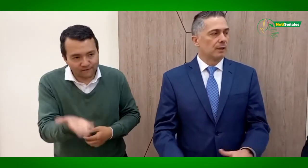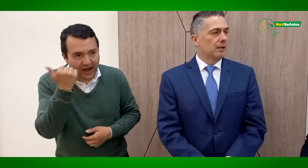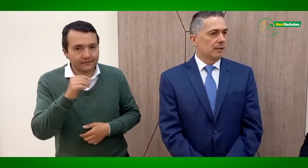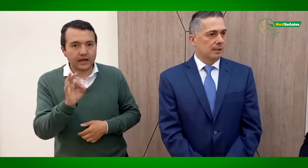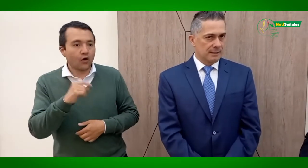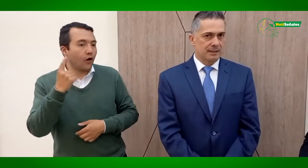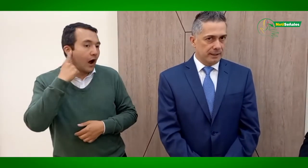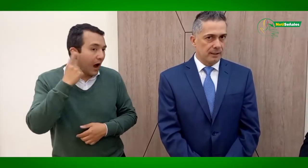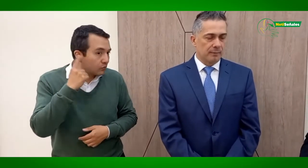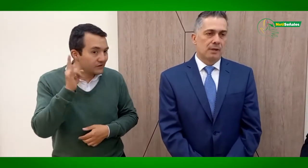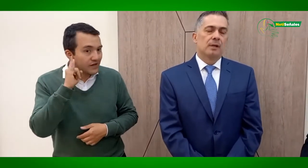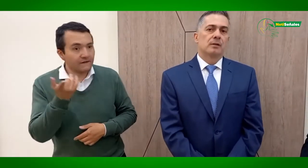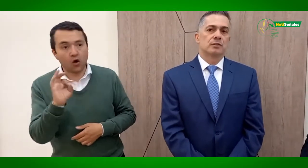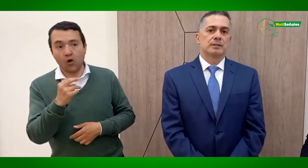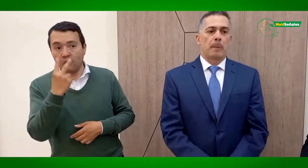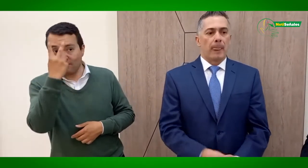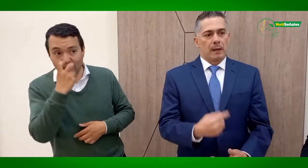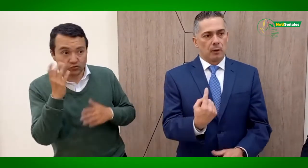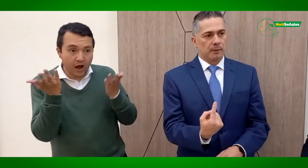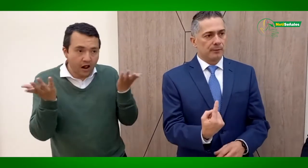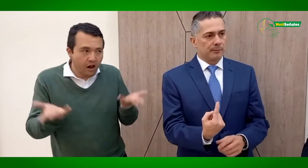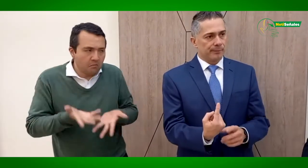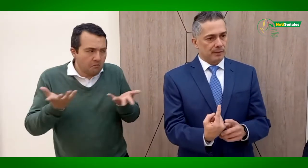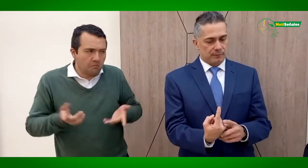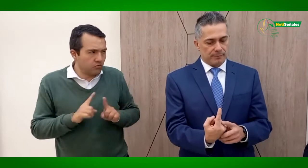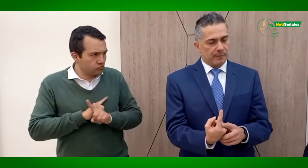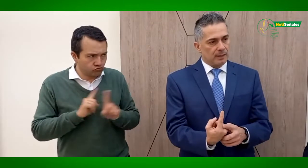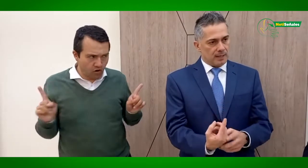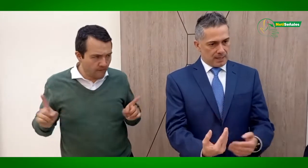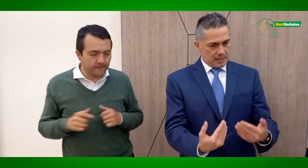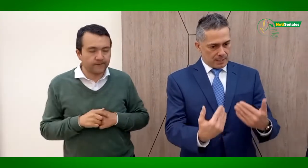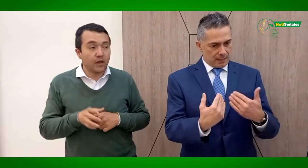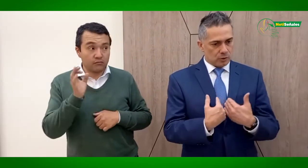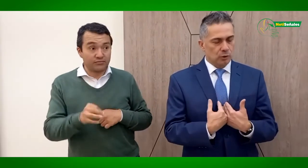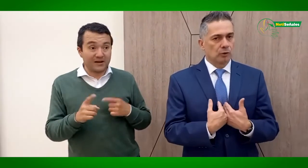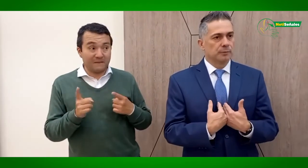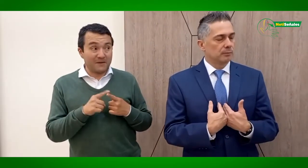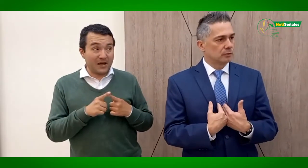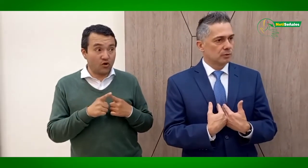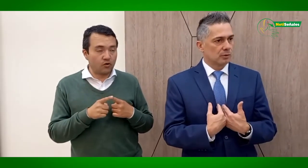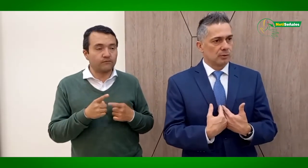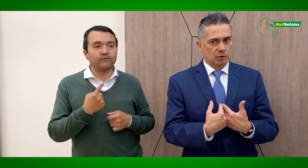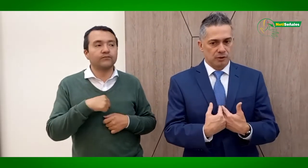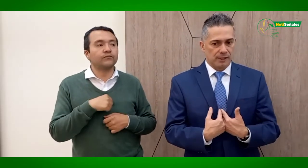que ésta tenga. Entonces, lo primero, nosotros mismos, como sociedad,